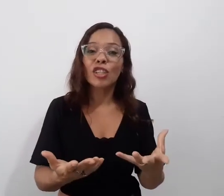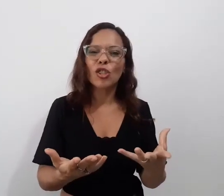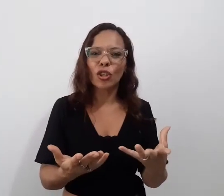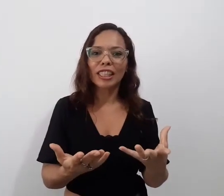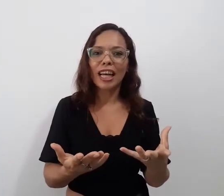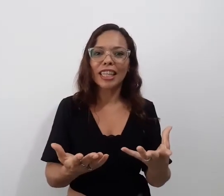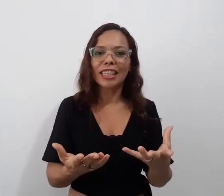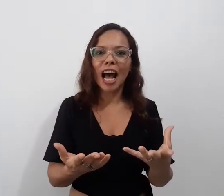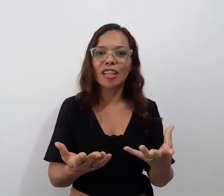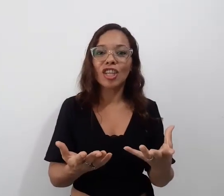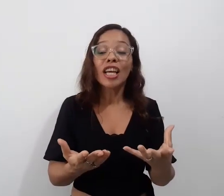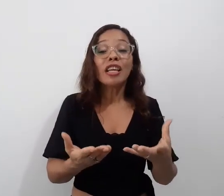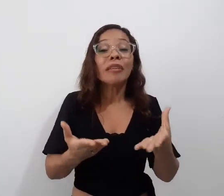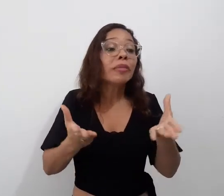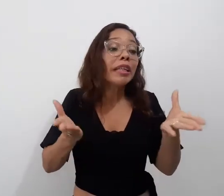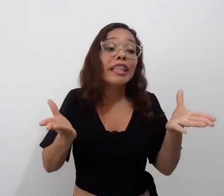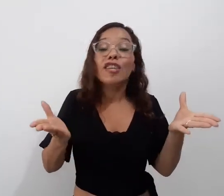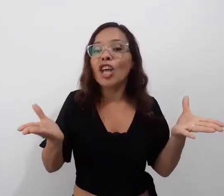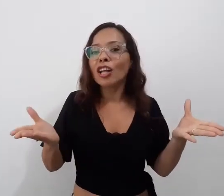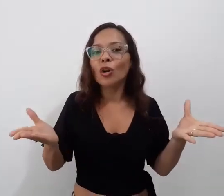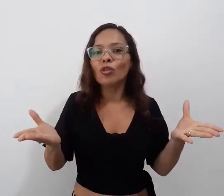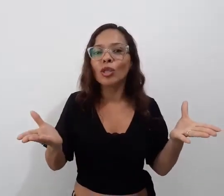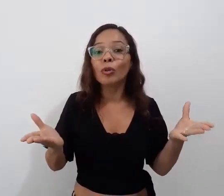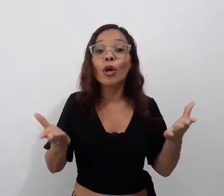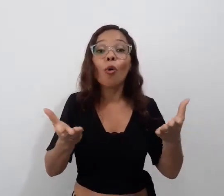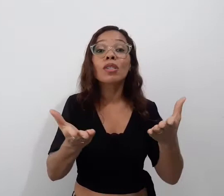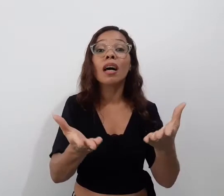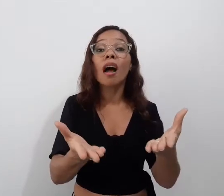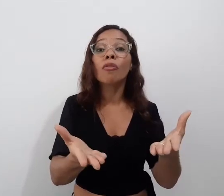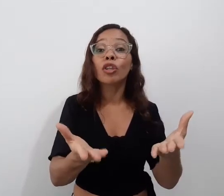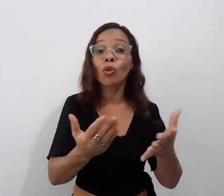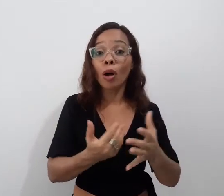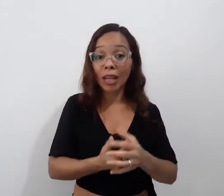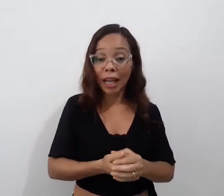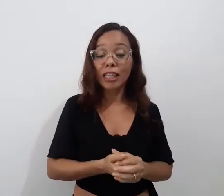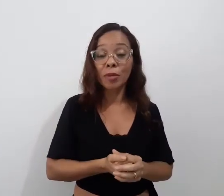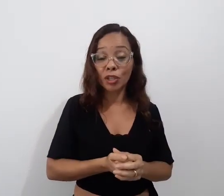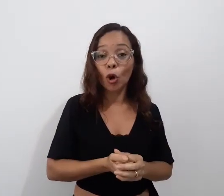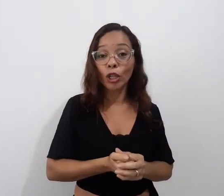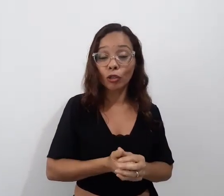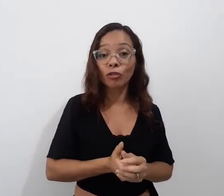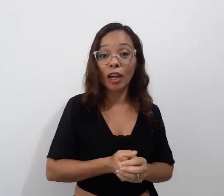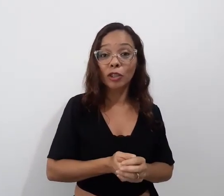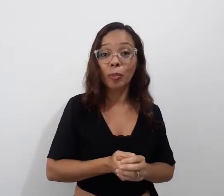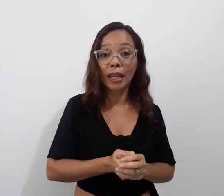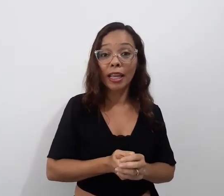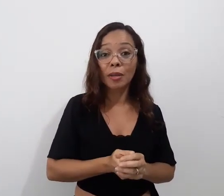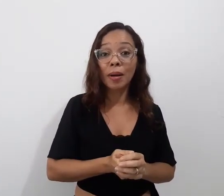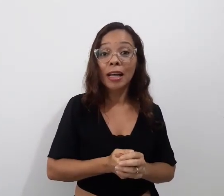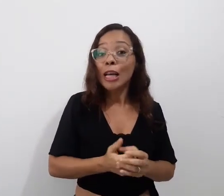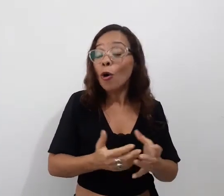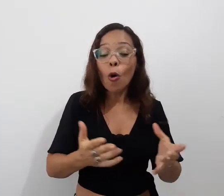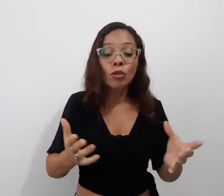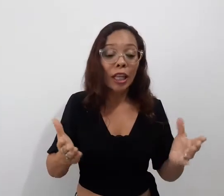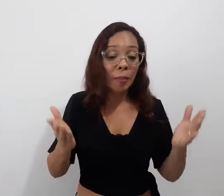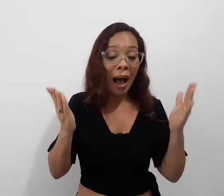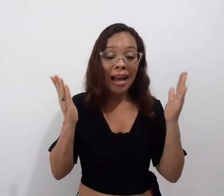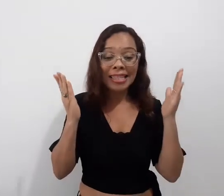de solidariedade e deixar de contribuir com o sarau virtual da Academia de Cordel do Vale do Paraíba com o tema As